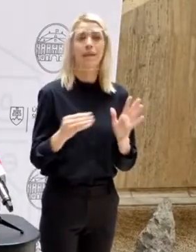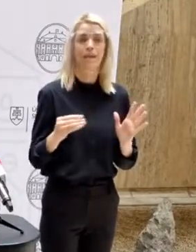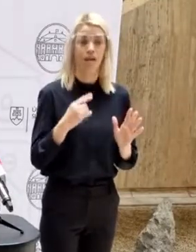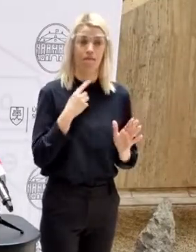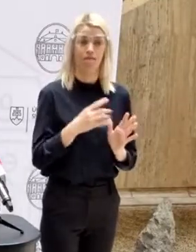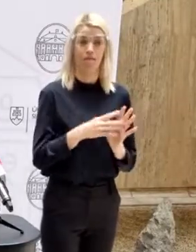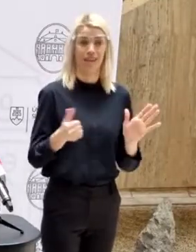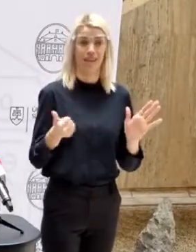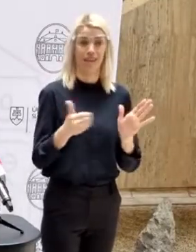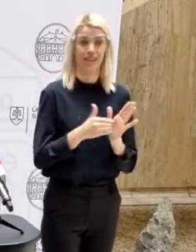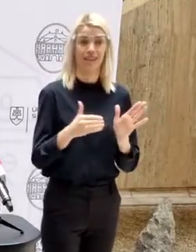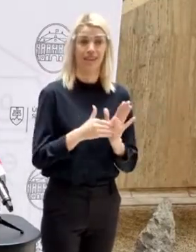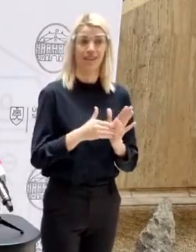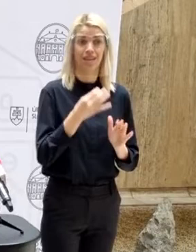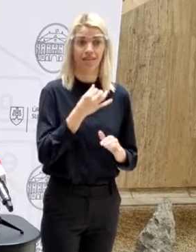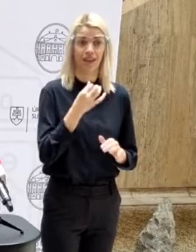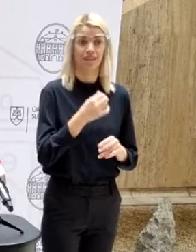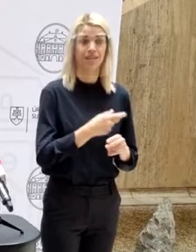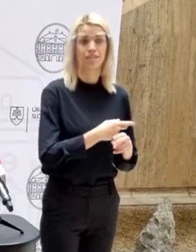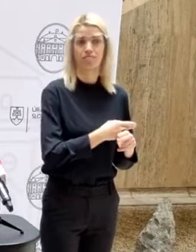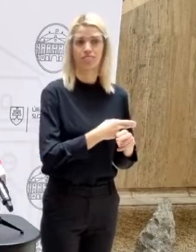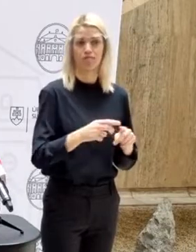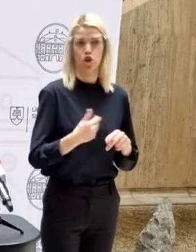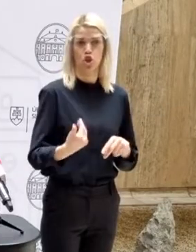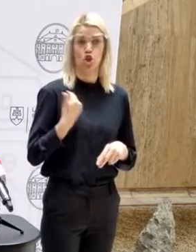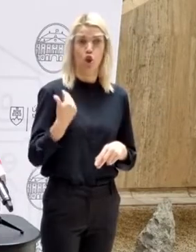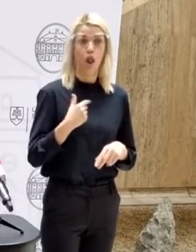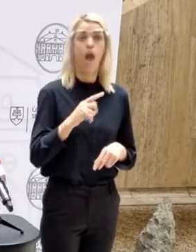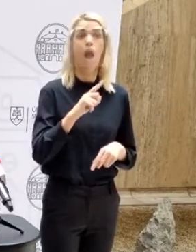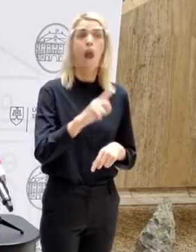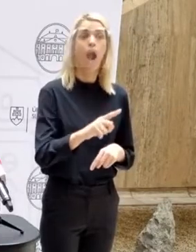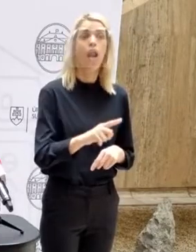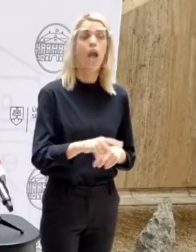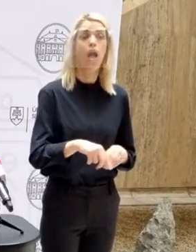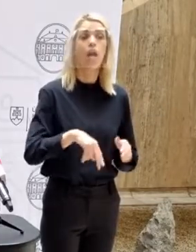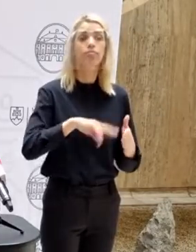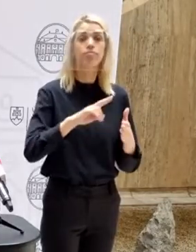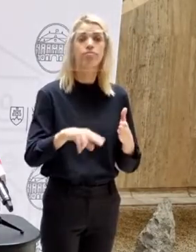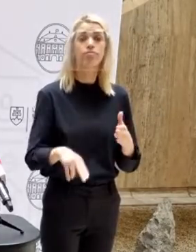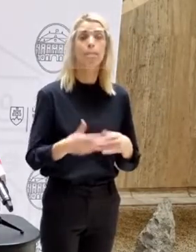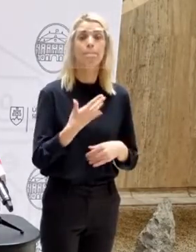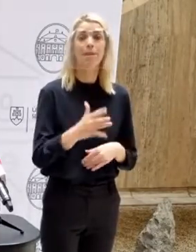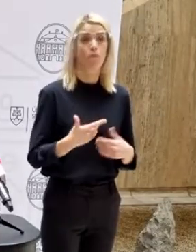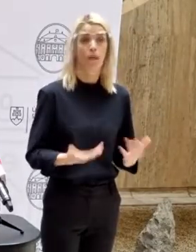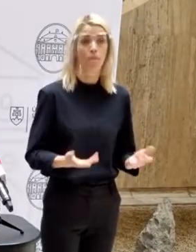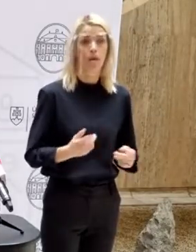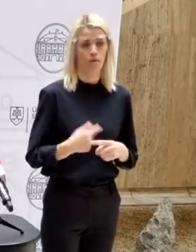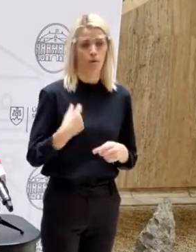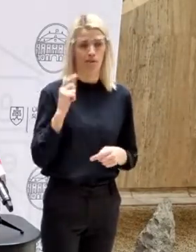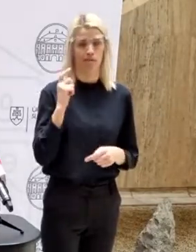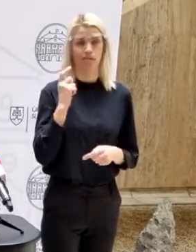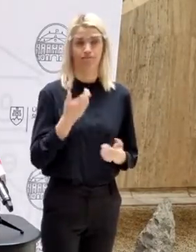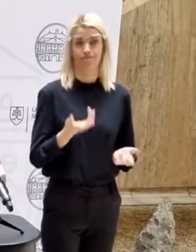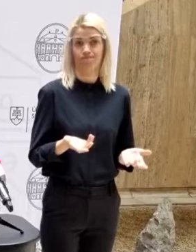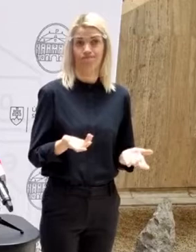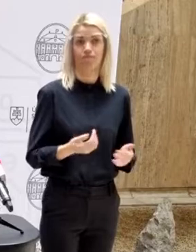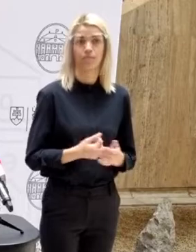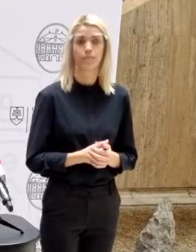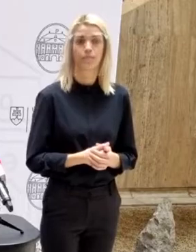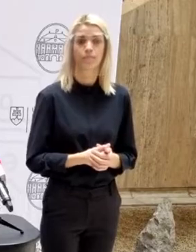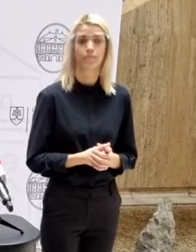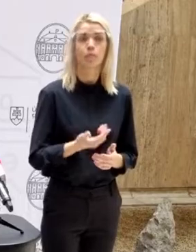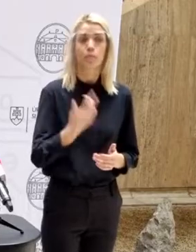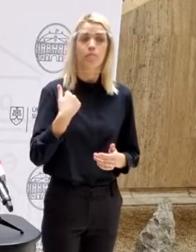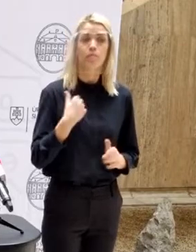napríklad tisíc testov pre celú školu a nedokáže vykázať ani 500 testov, tak naozaj nad tým sa musíme zamyslieť. My sme prosili